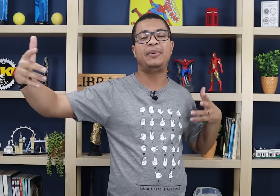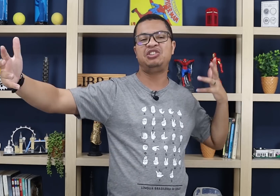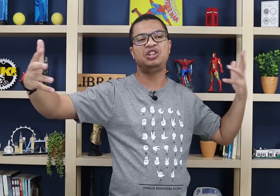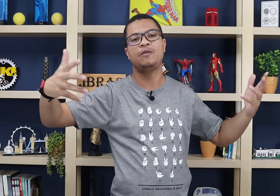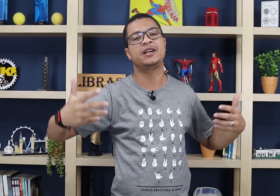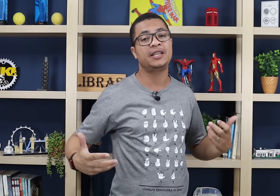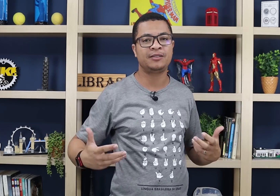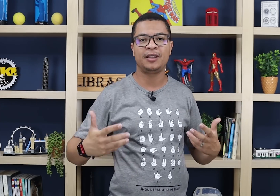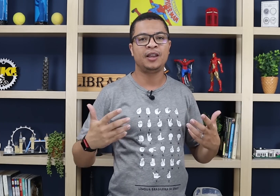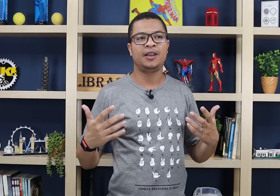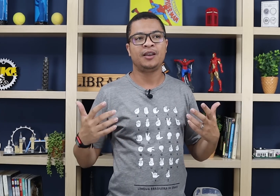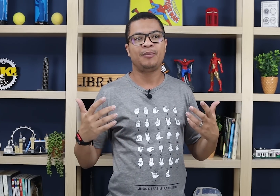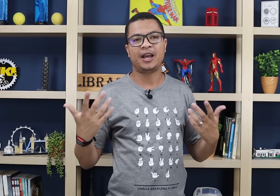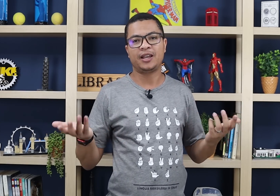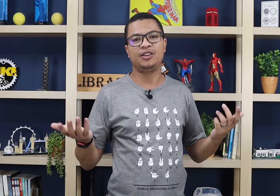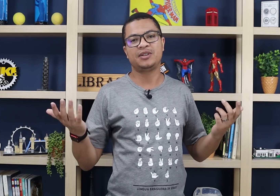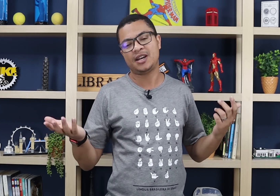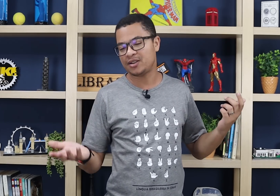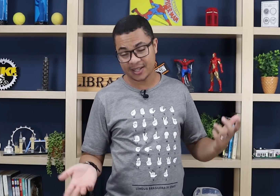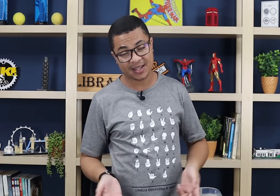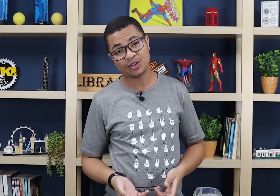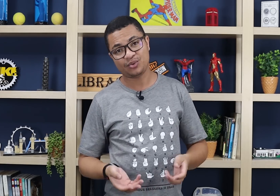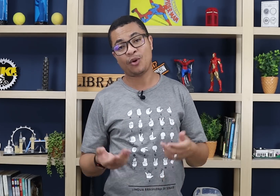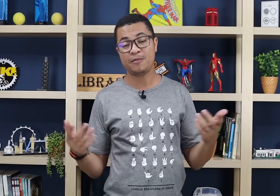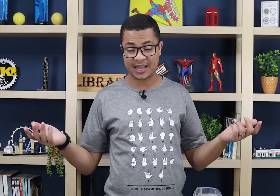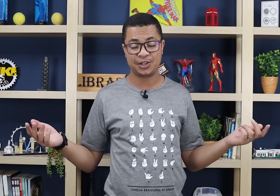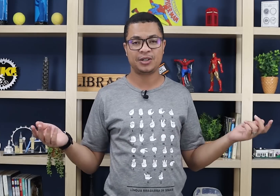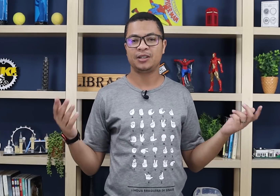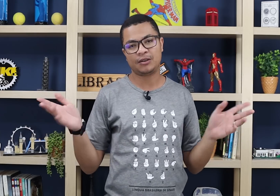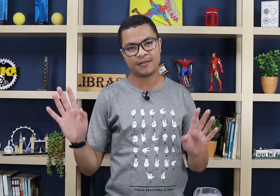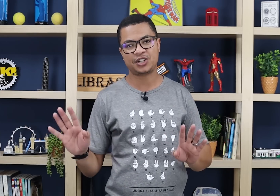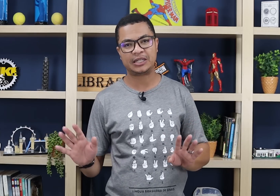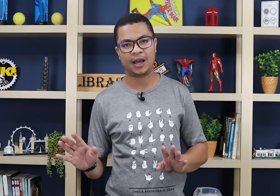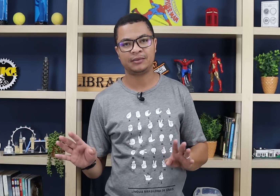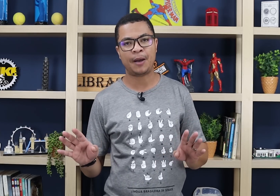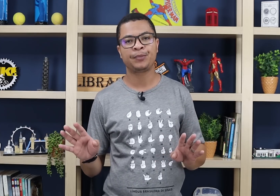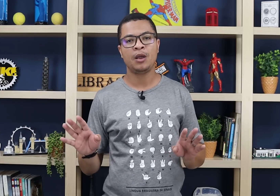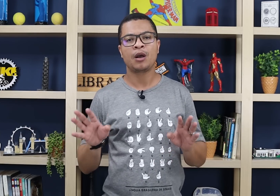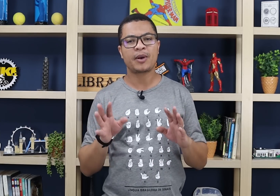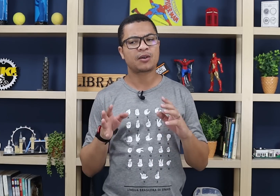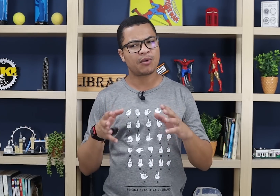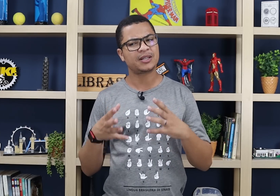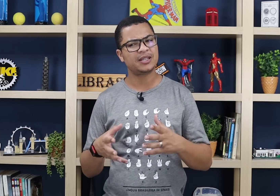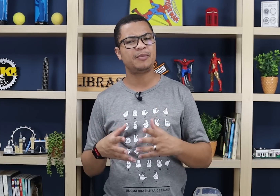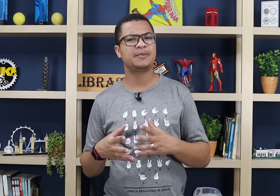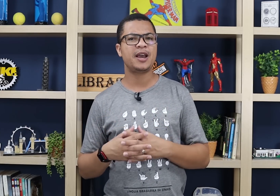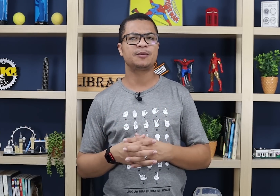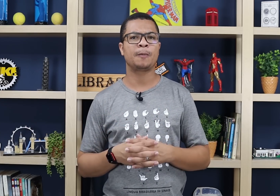aprendi, tô fazendo. Pra daqui duas, três horas, esquecer tudo. Ou metade. Então não vai adiantar, tá? Começa com coisas simples mesmo,